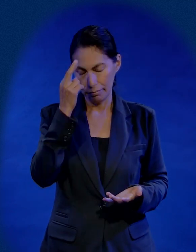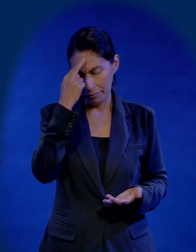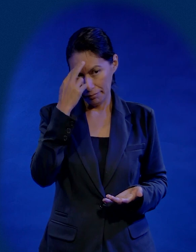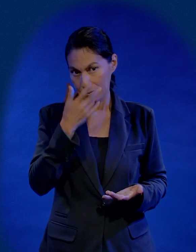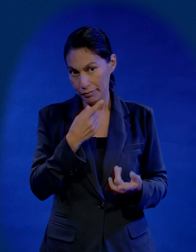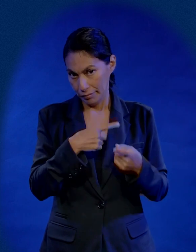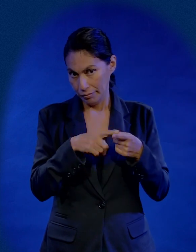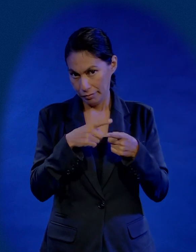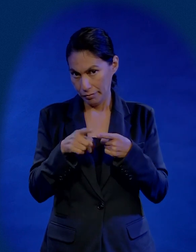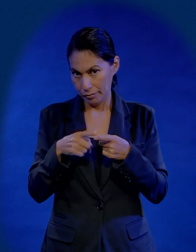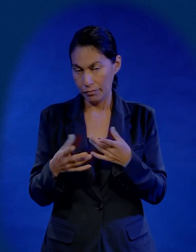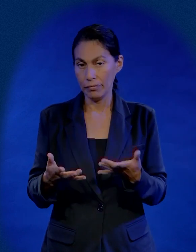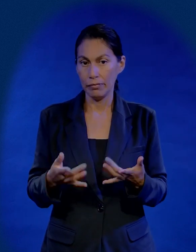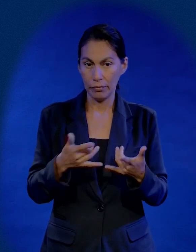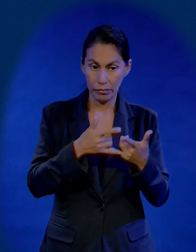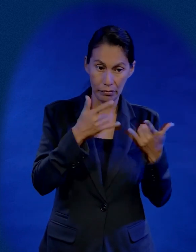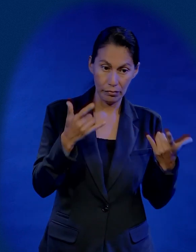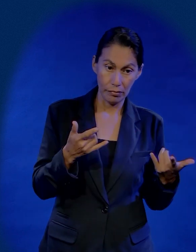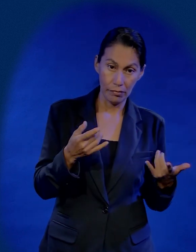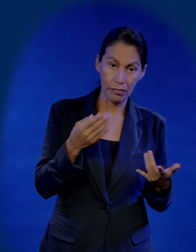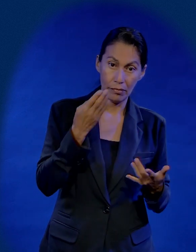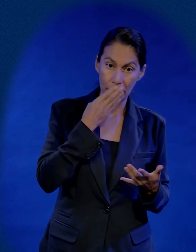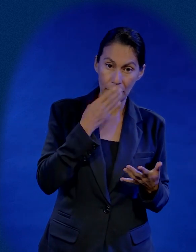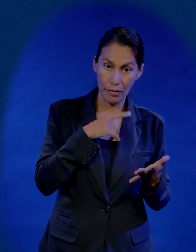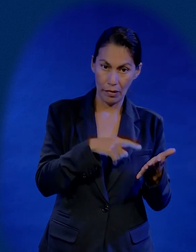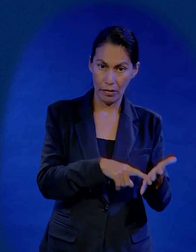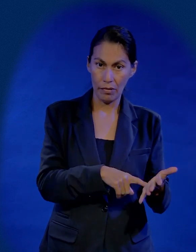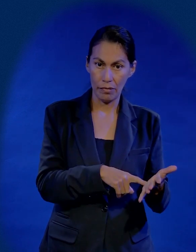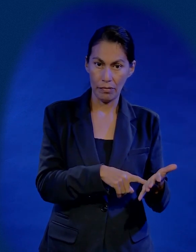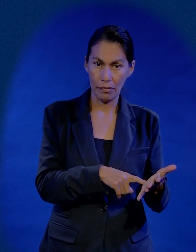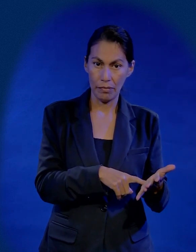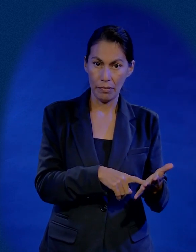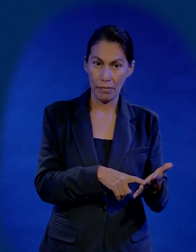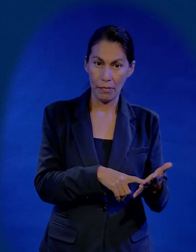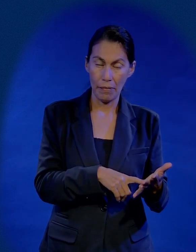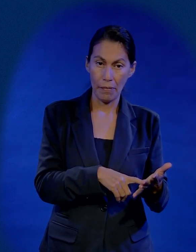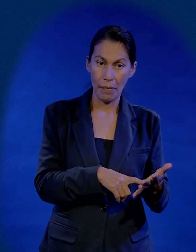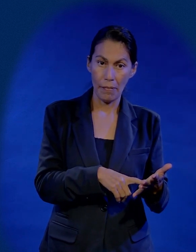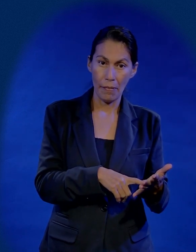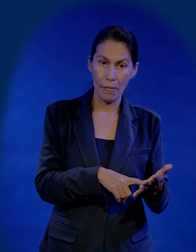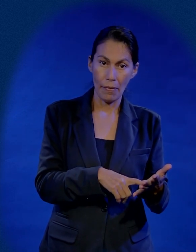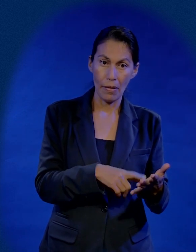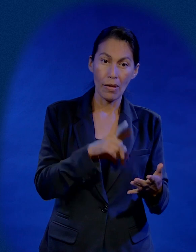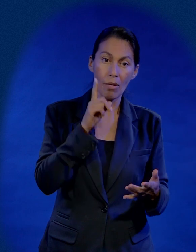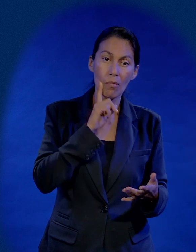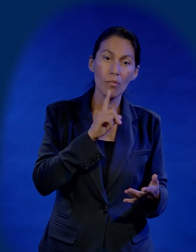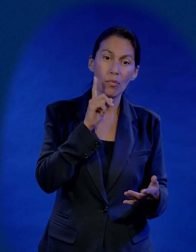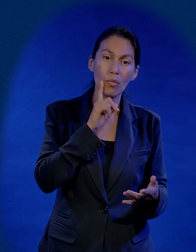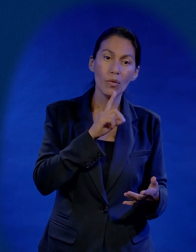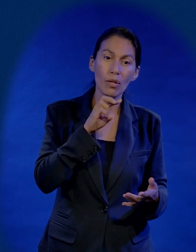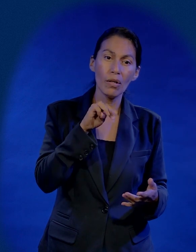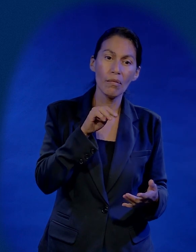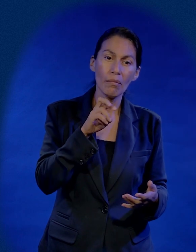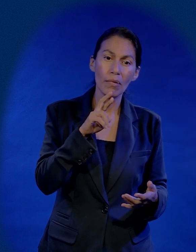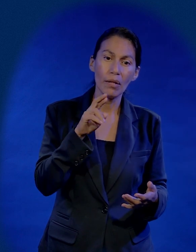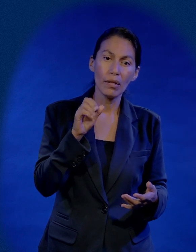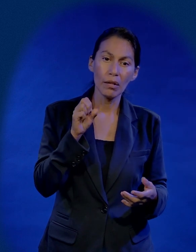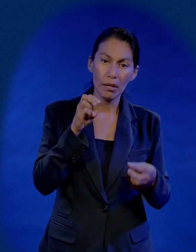Usted recuerda varias escenas. Las puede recordar en los evangelios. Cuando María rompe el perfume, ¿se acuerda? Y empieza a